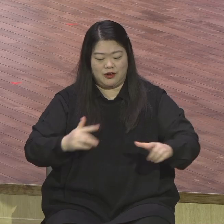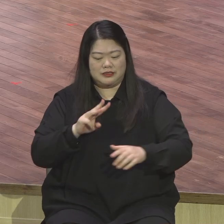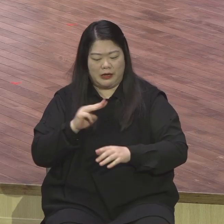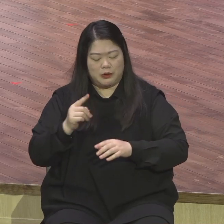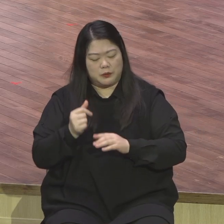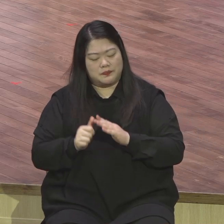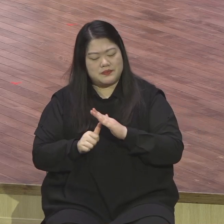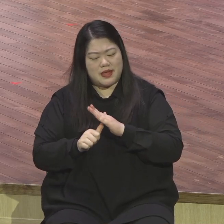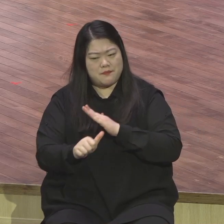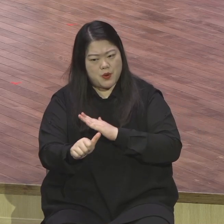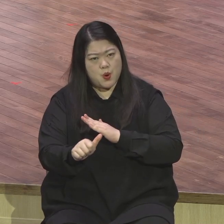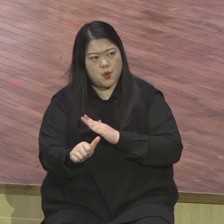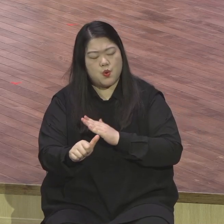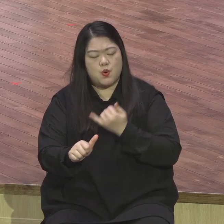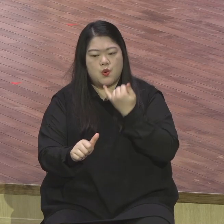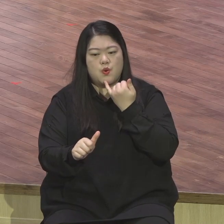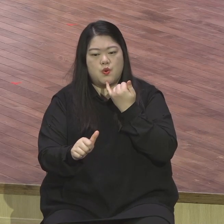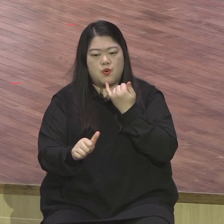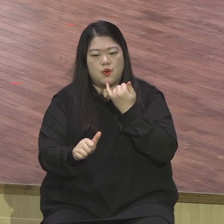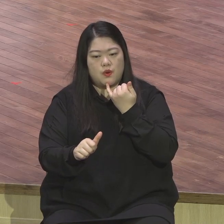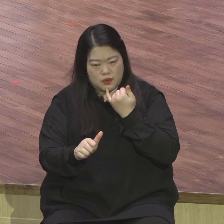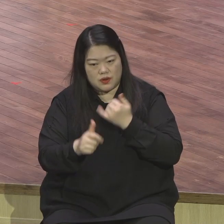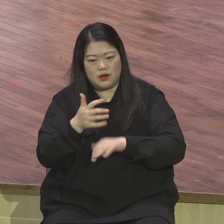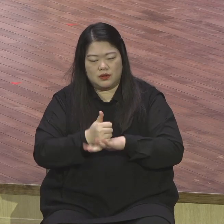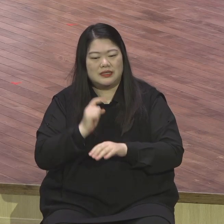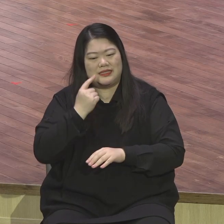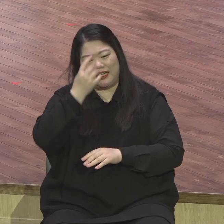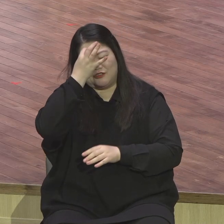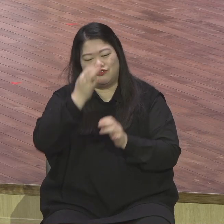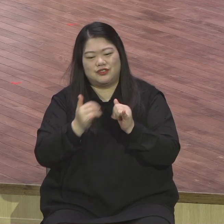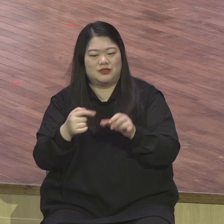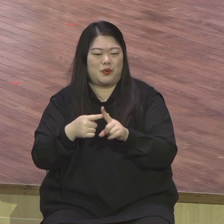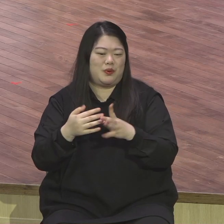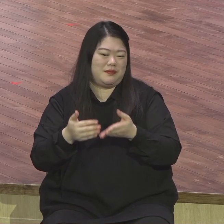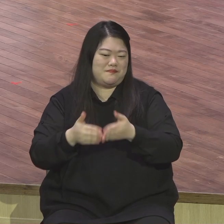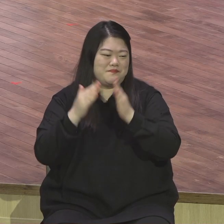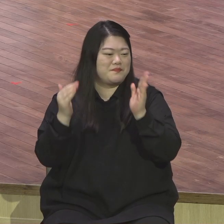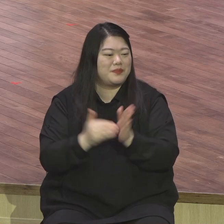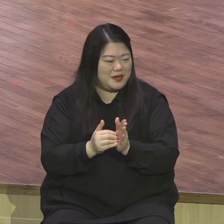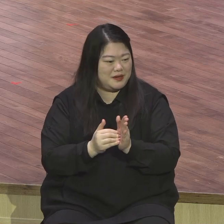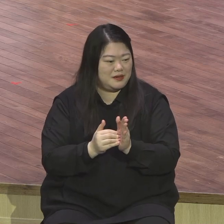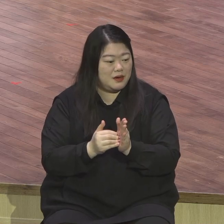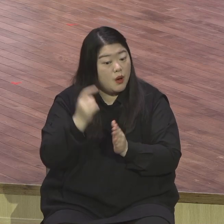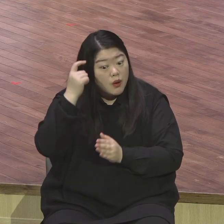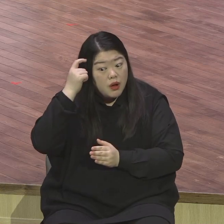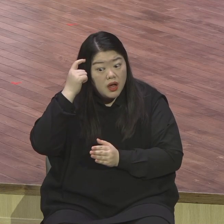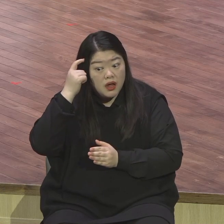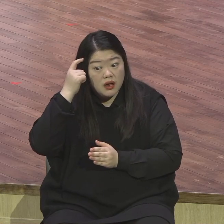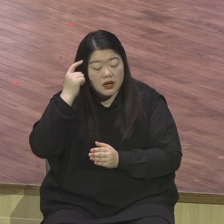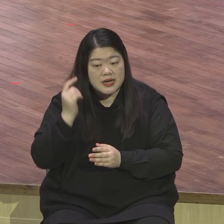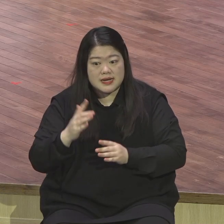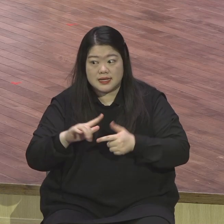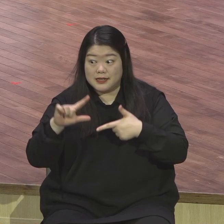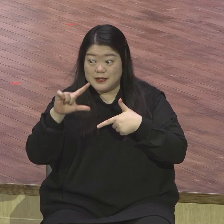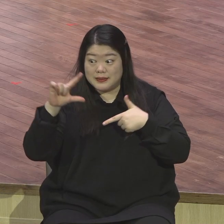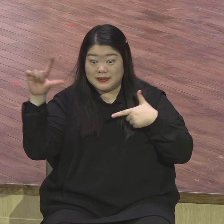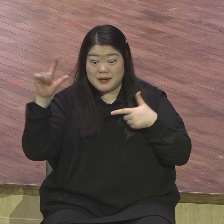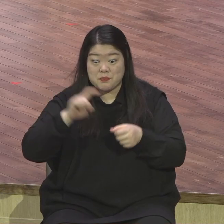이런 도구로 쓰임 받도록 여러분 우리 교회는 복음이 확실하기 때문에 무슨 프로그램에서도 상관없어 아무 관계없이